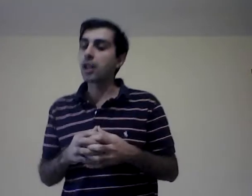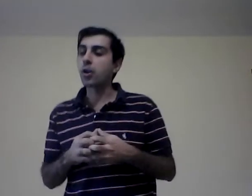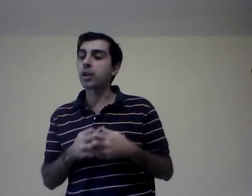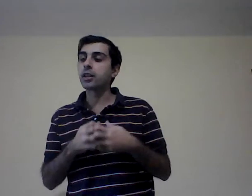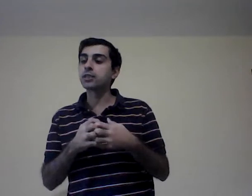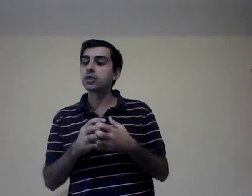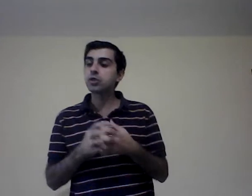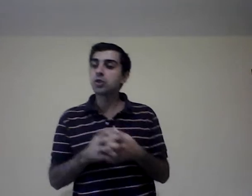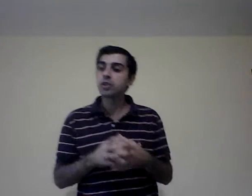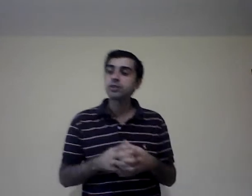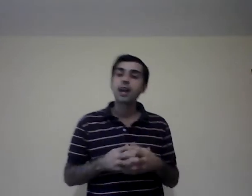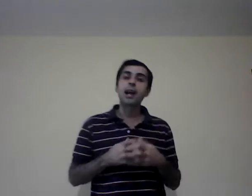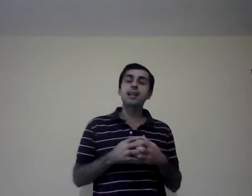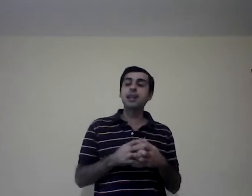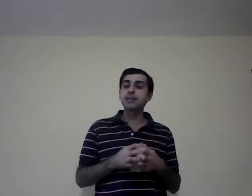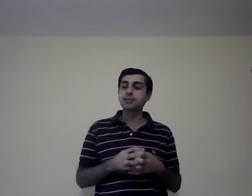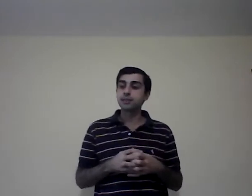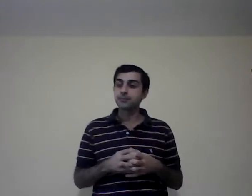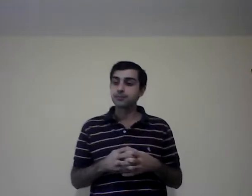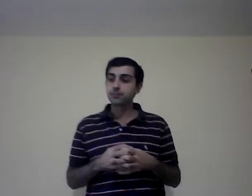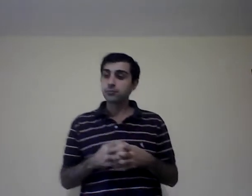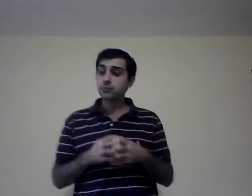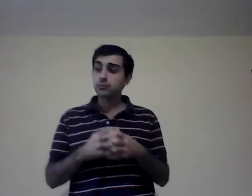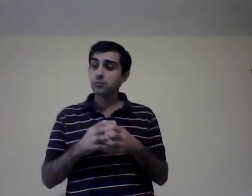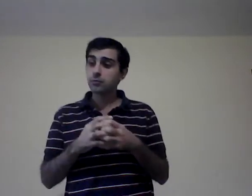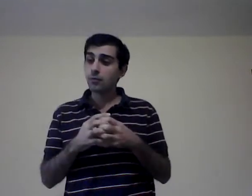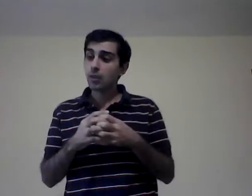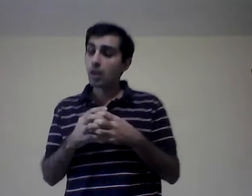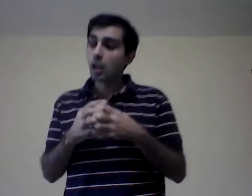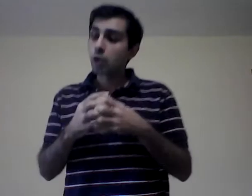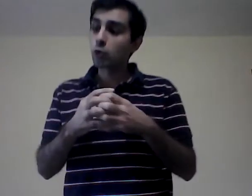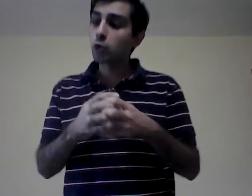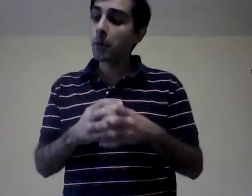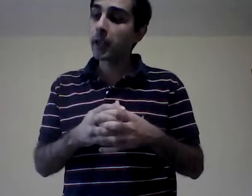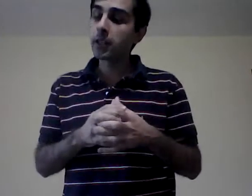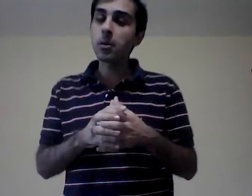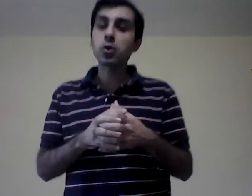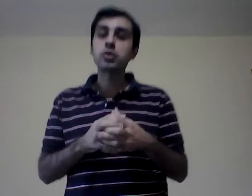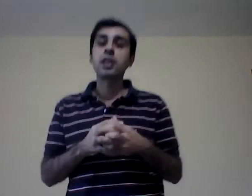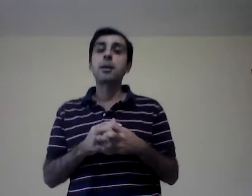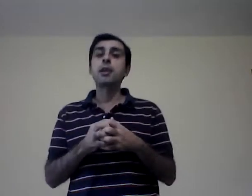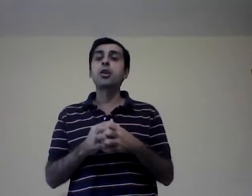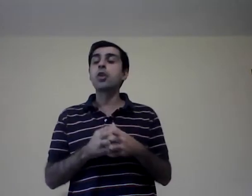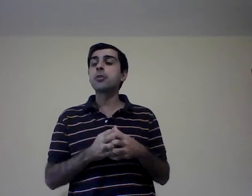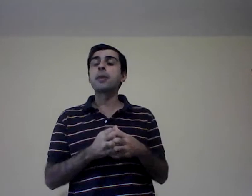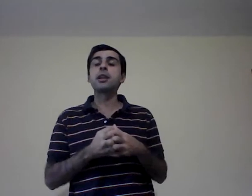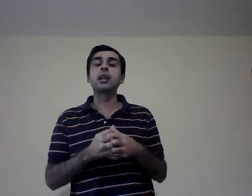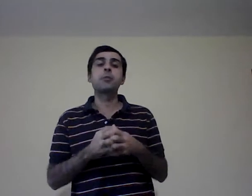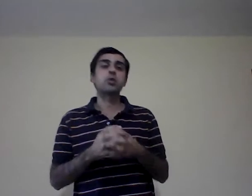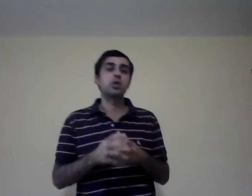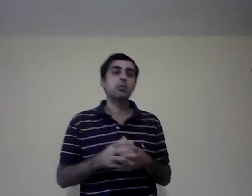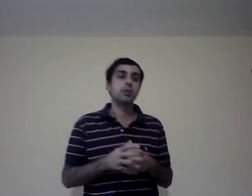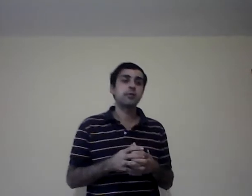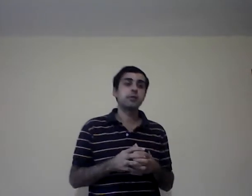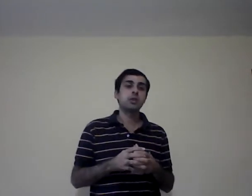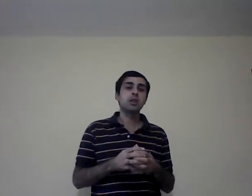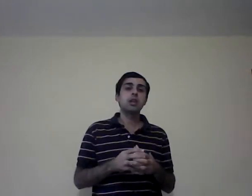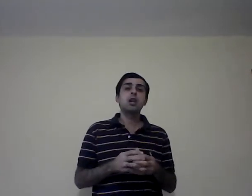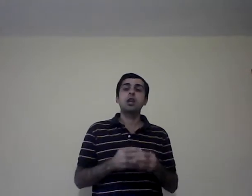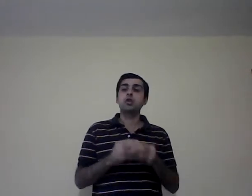organizaciones alcancen sus objetivos de la mejor manera posible, ¿sí? Entonces,